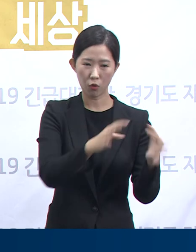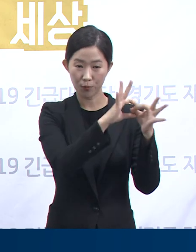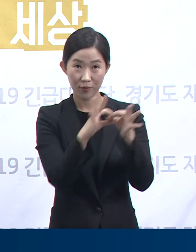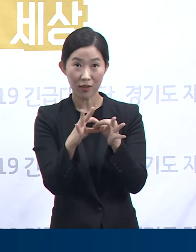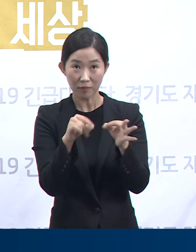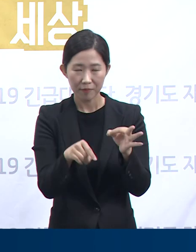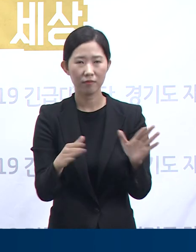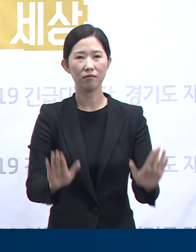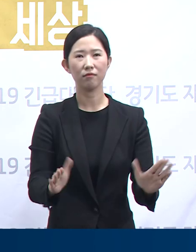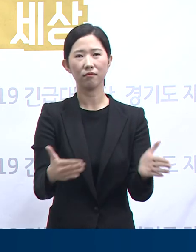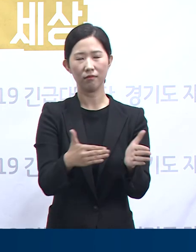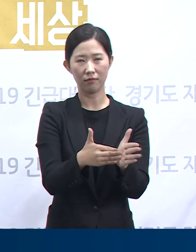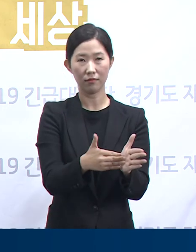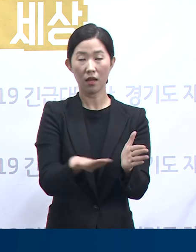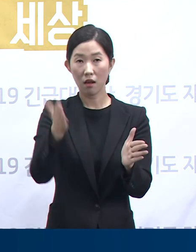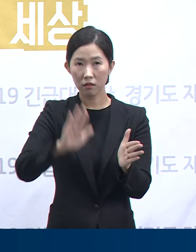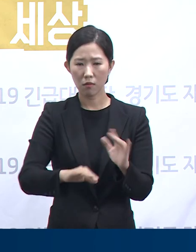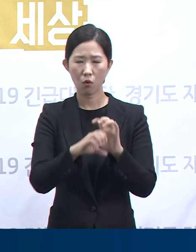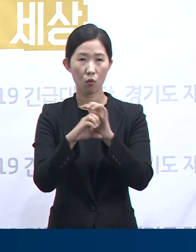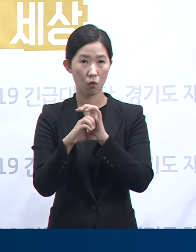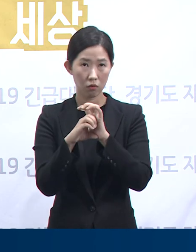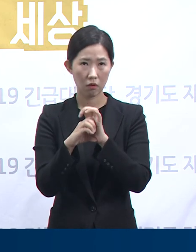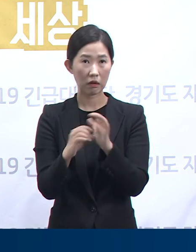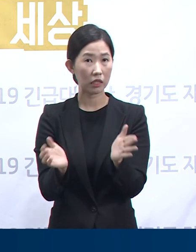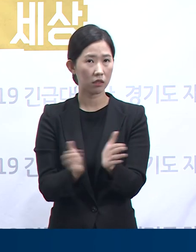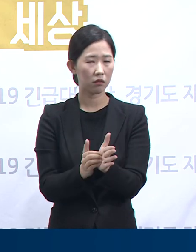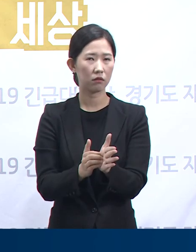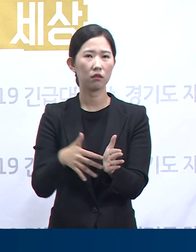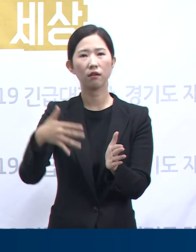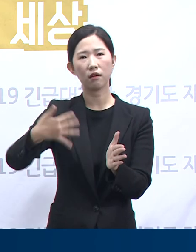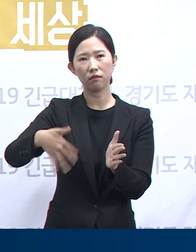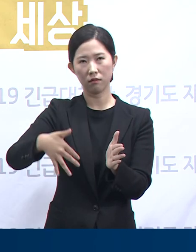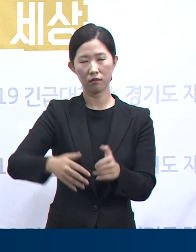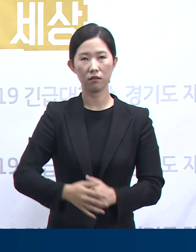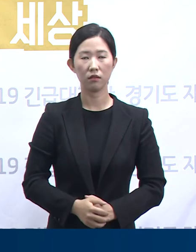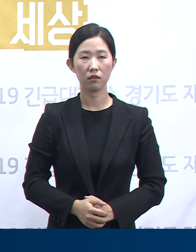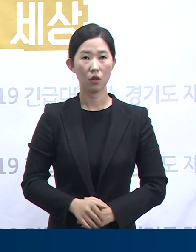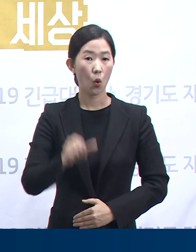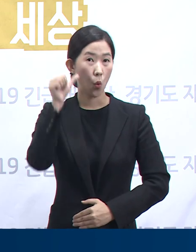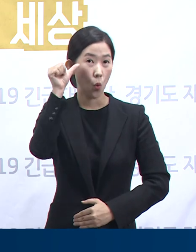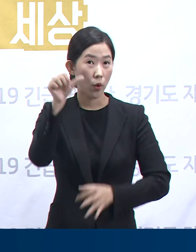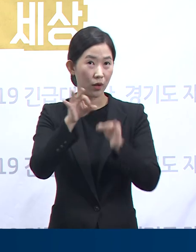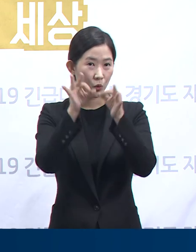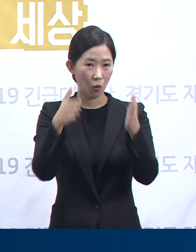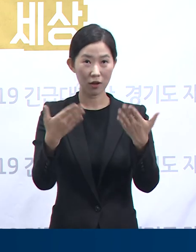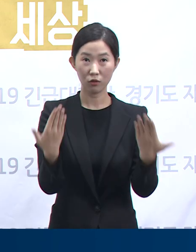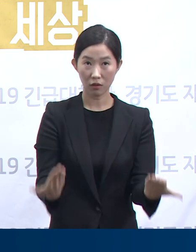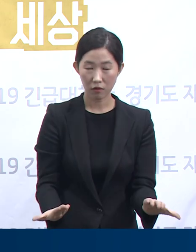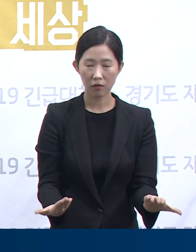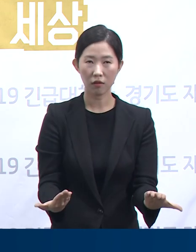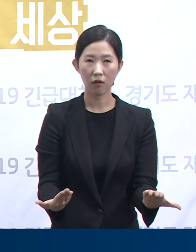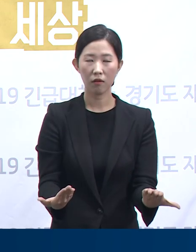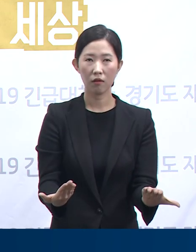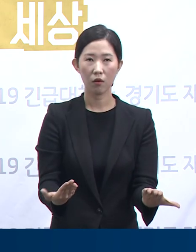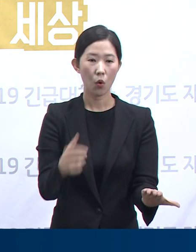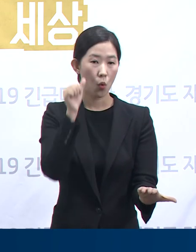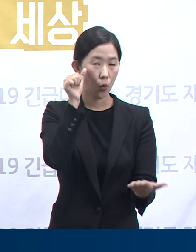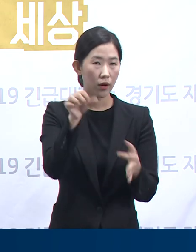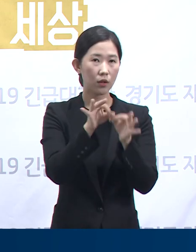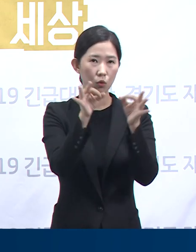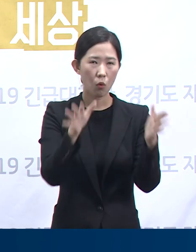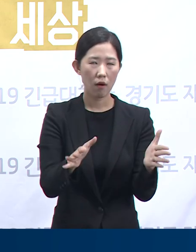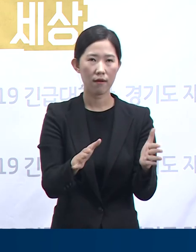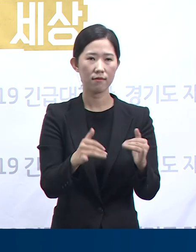아직 끝나지 않았습니다. 5일간의 긴 추석 연휴 동안 귀성객과 여행객 등 대규모